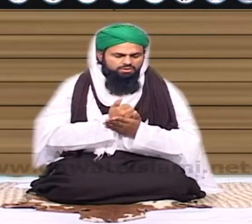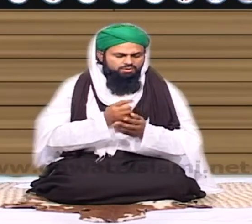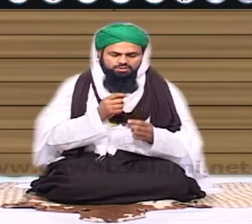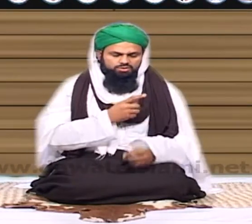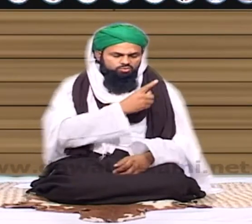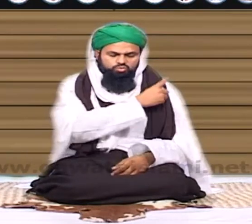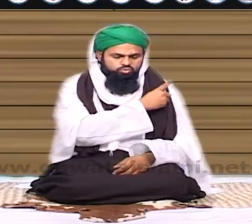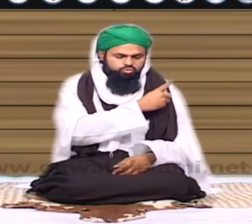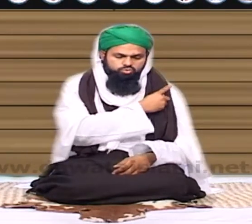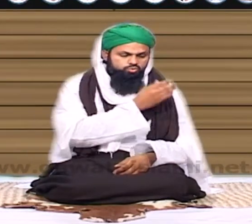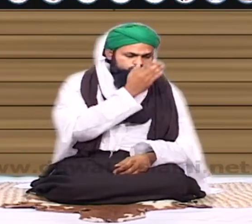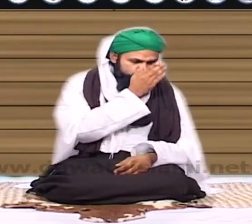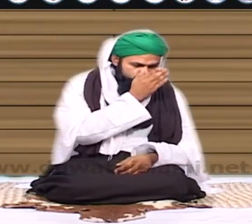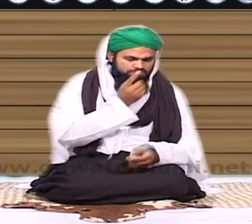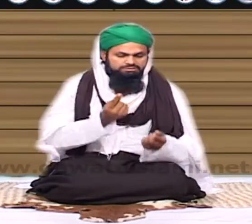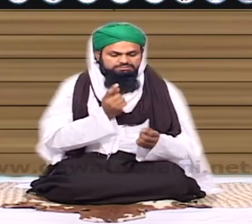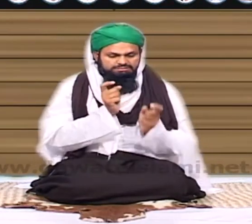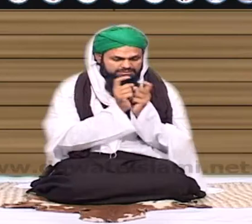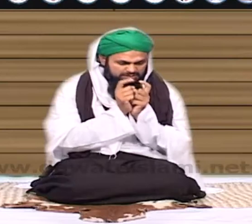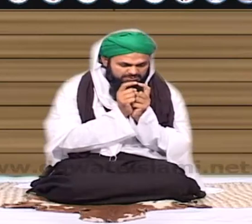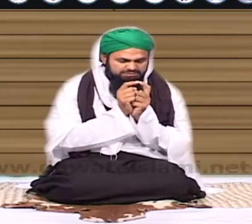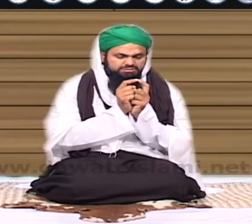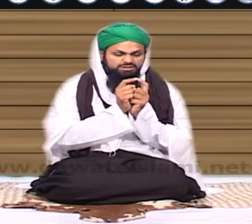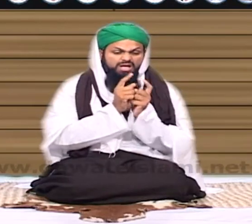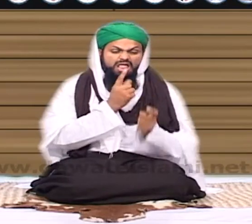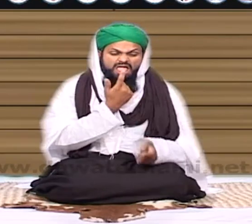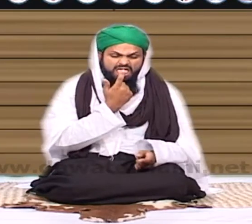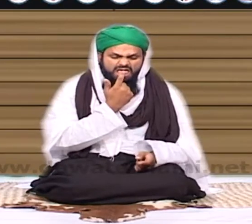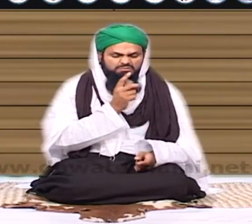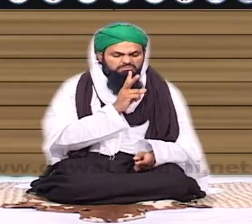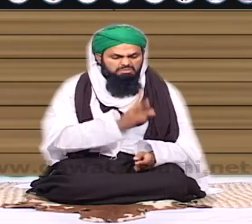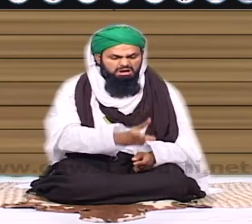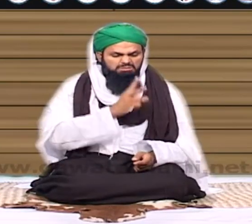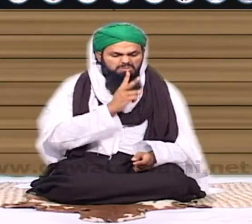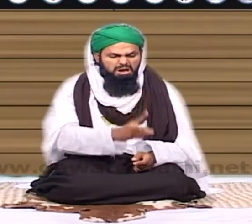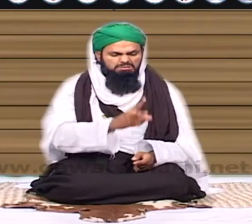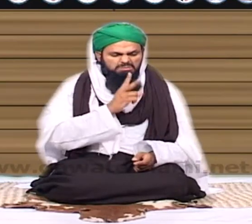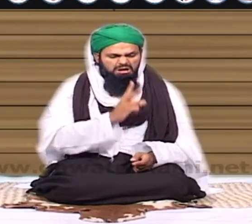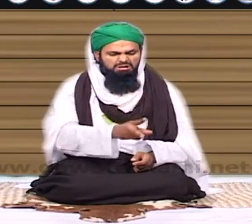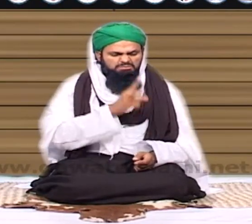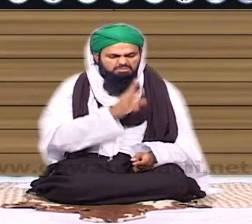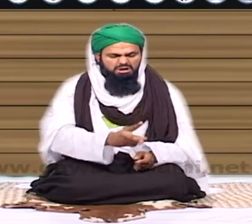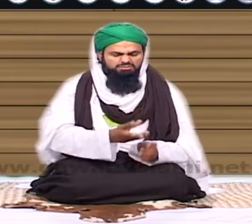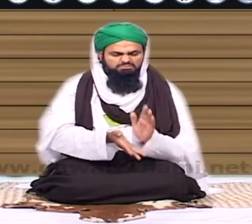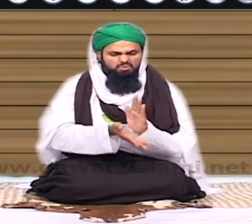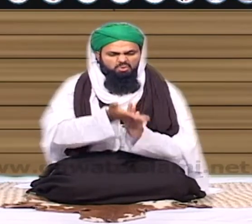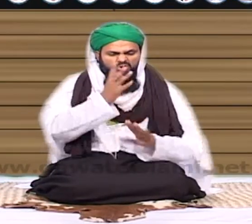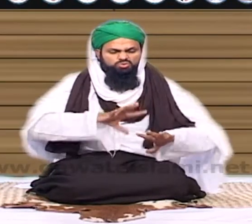داری کے باتے اتنا اس معاشرے میں چگل خوری غیبت ہماری سمان درازی جو ہر وقت بک بک بک ہم لوگ